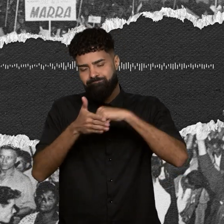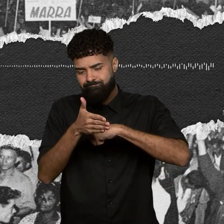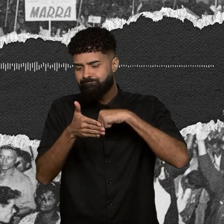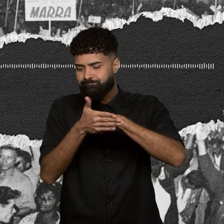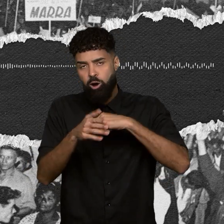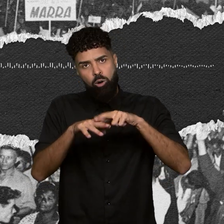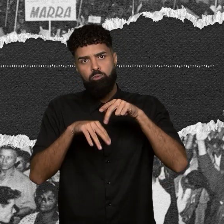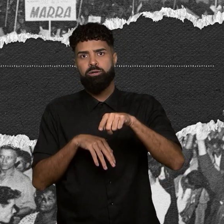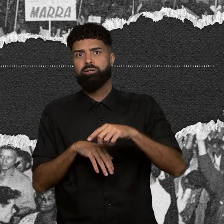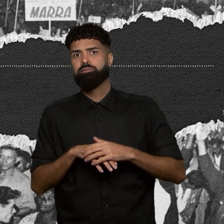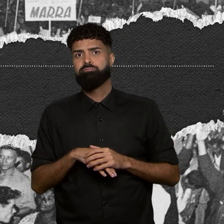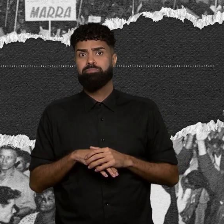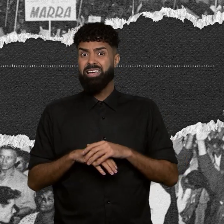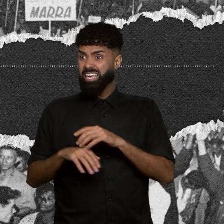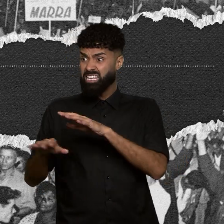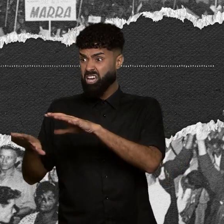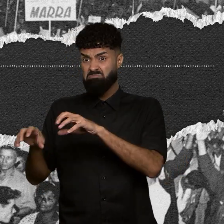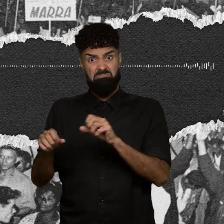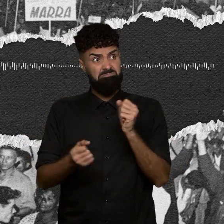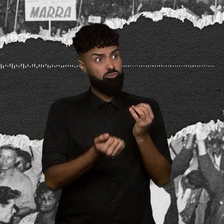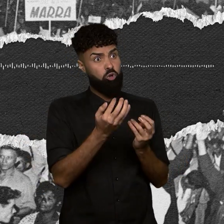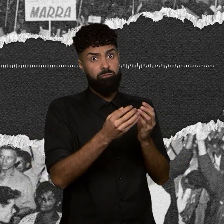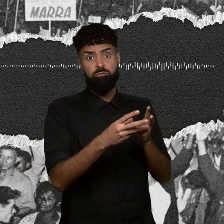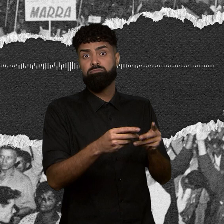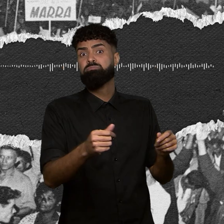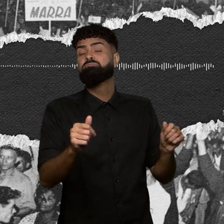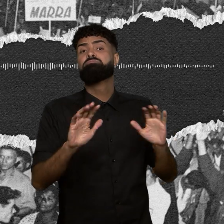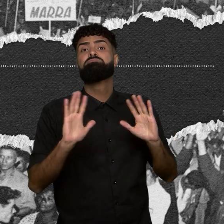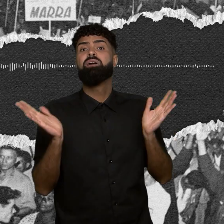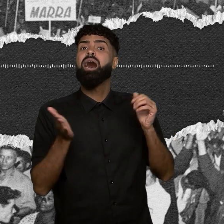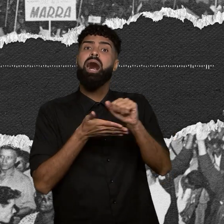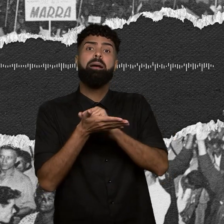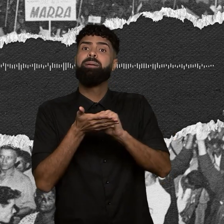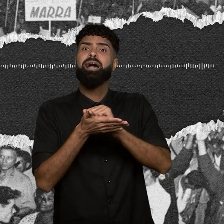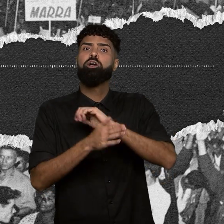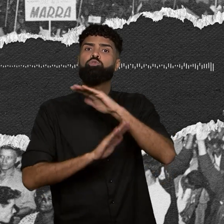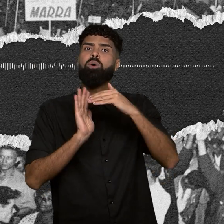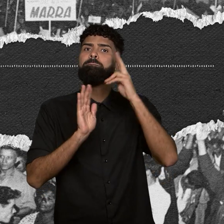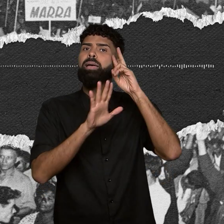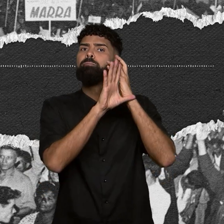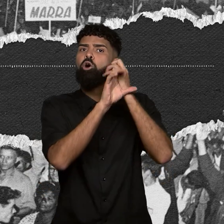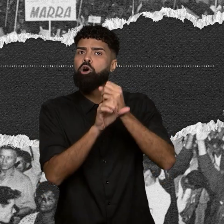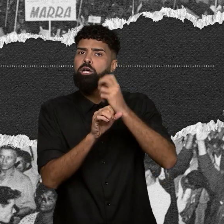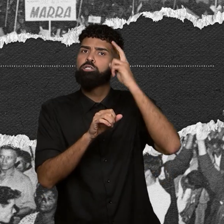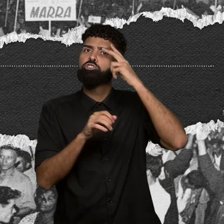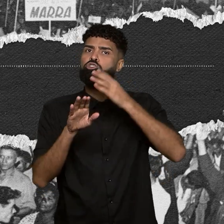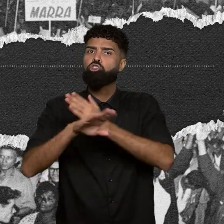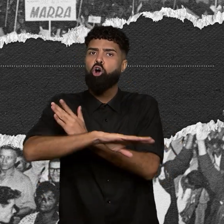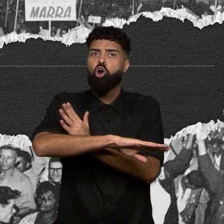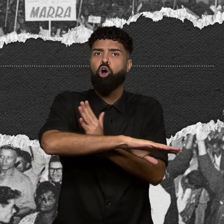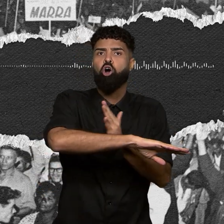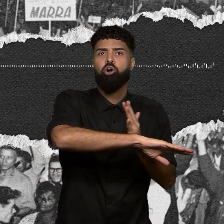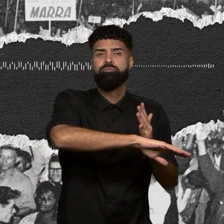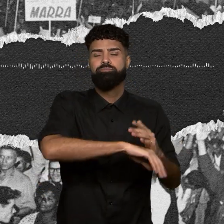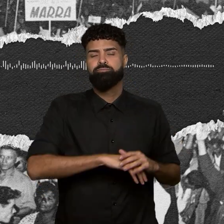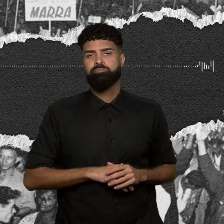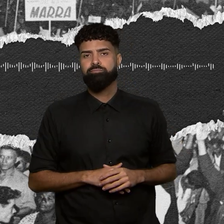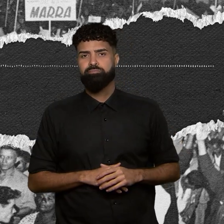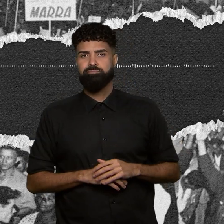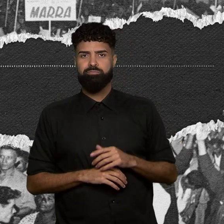Ia virar cinza. Teriam conseguido apagar a memória e a história. As 22 pastas